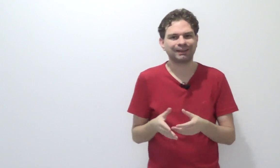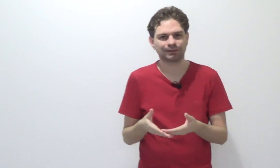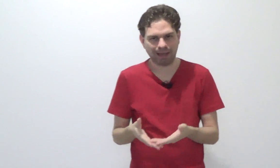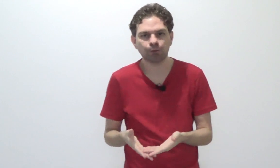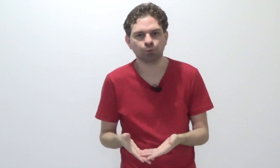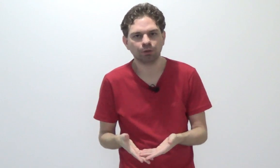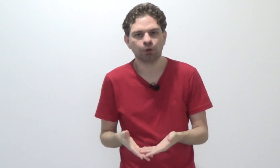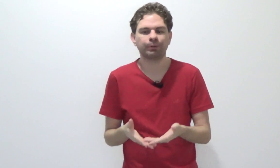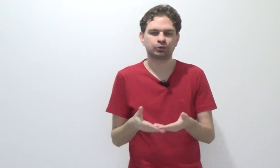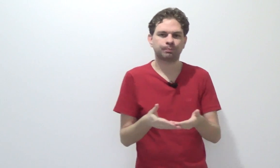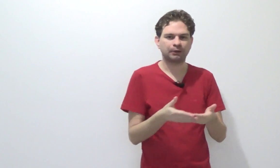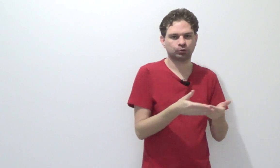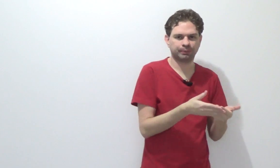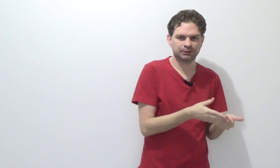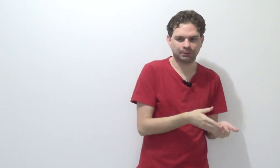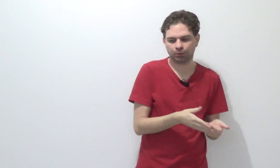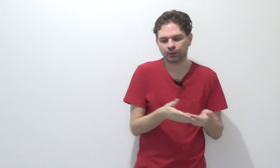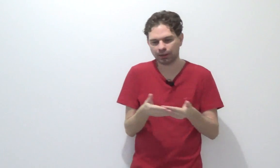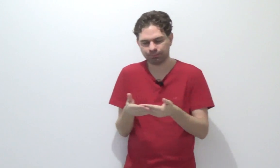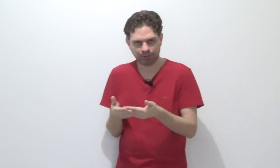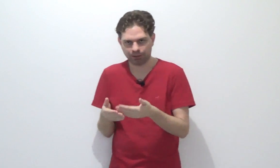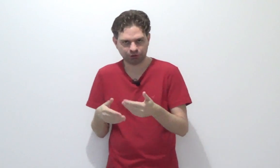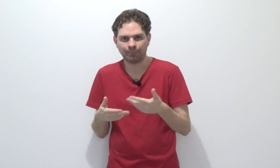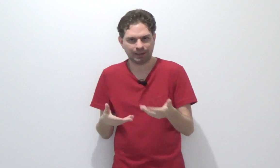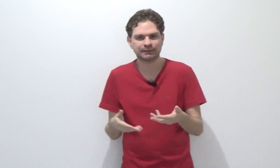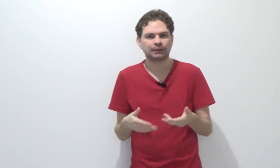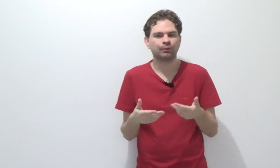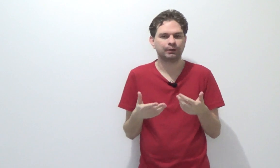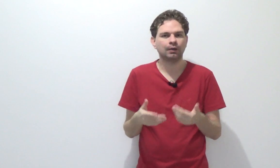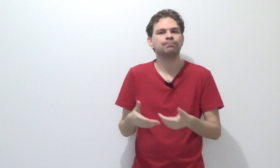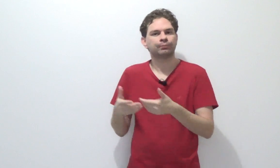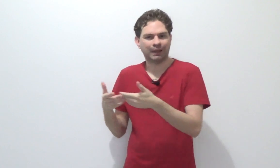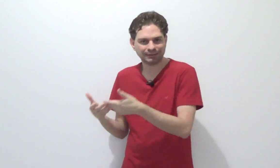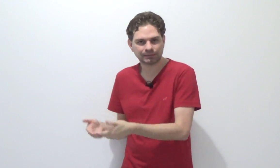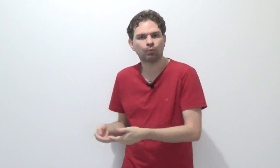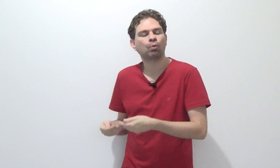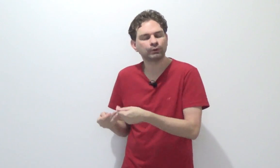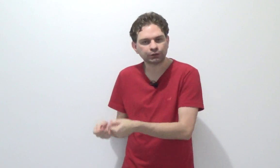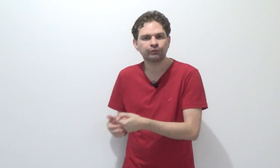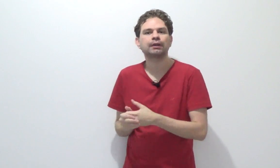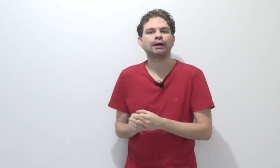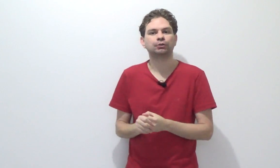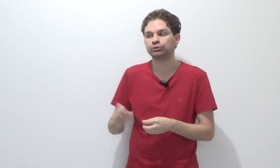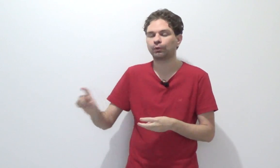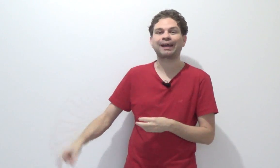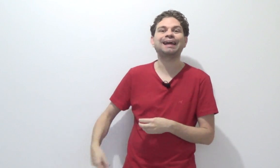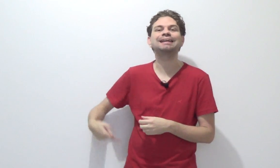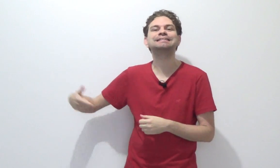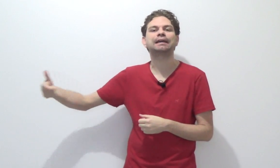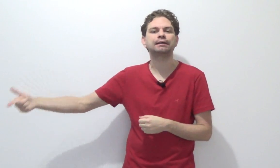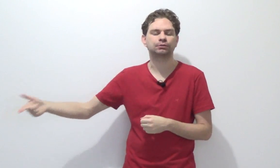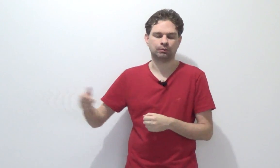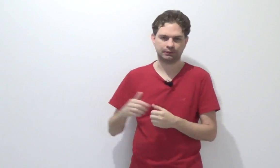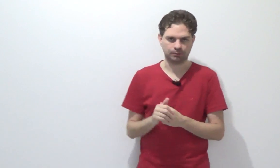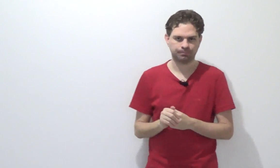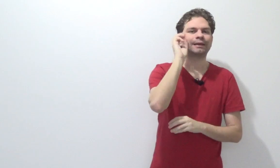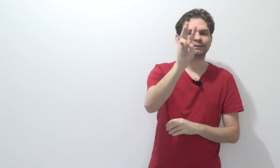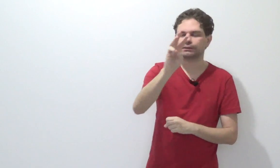tentado, eu preciso partir do princípio que estabelece a teoria da ação ou da atividade. Onde eu realizei a situação. Terceira